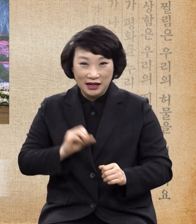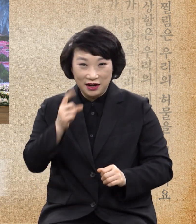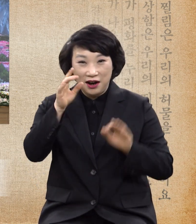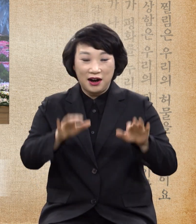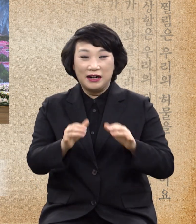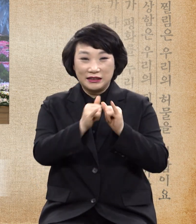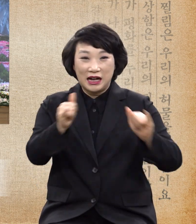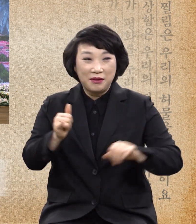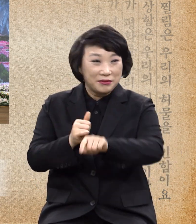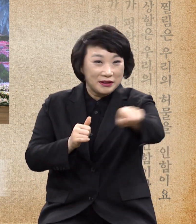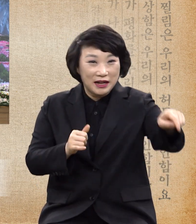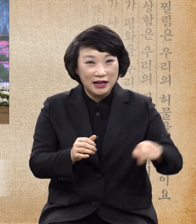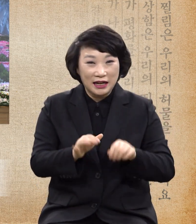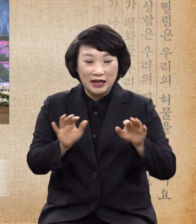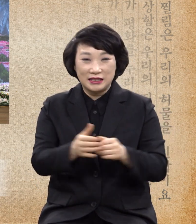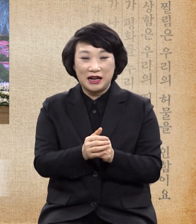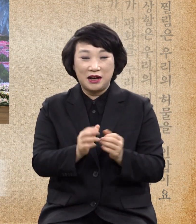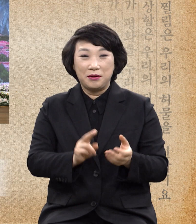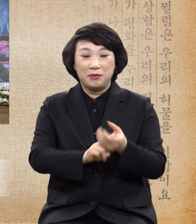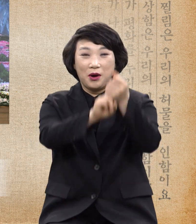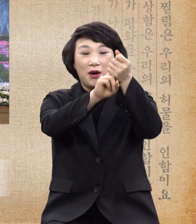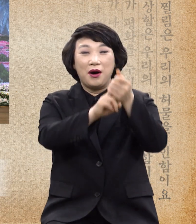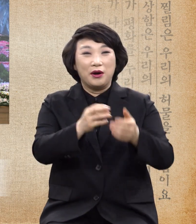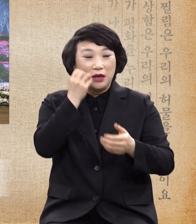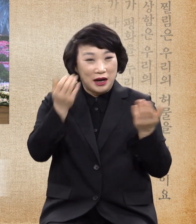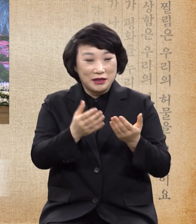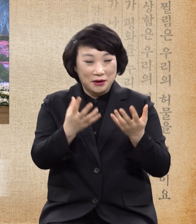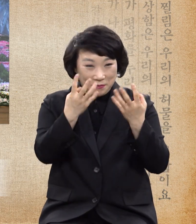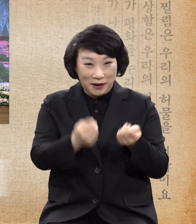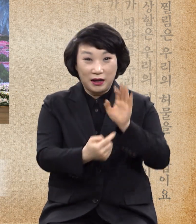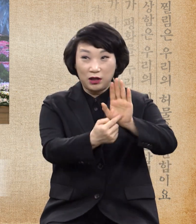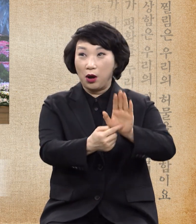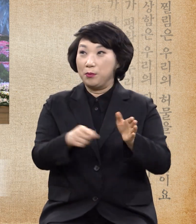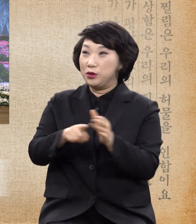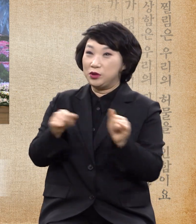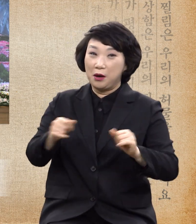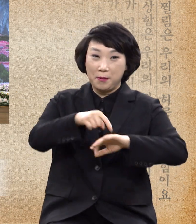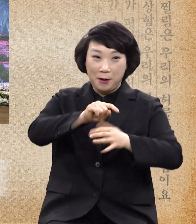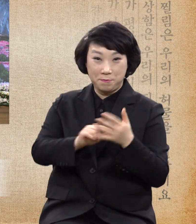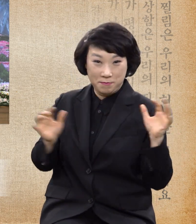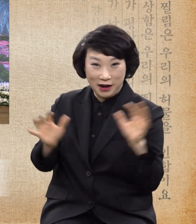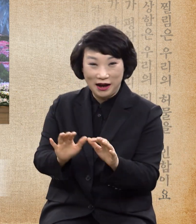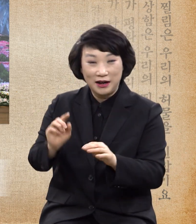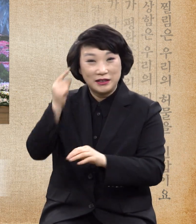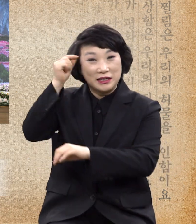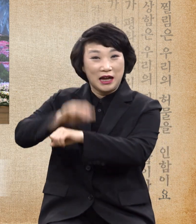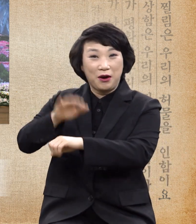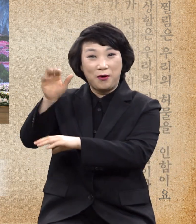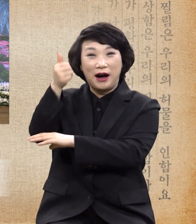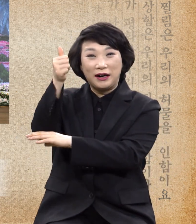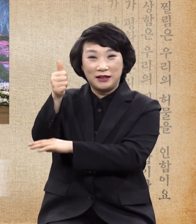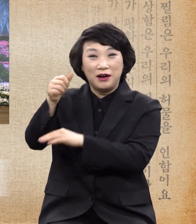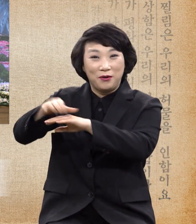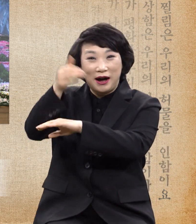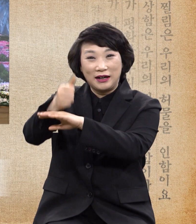되메 믿는 사람이 다 마음을 같이하여 솔로몬 행각에 모이고 그 나머지는 감히 그들과